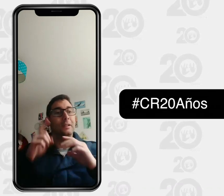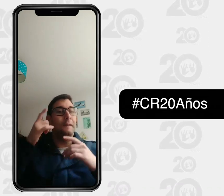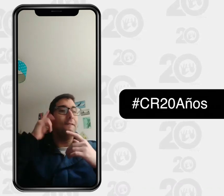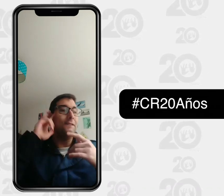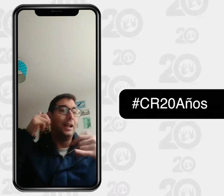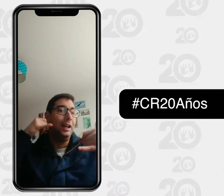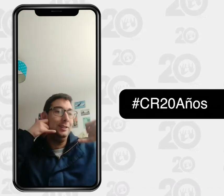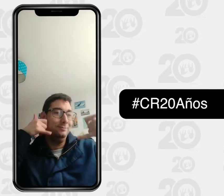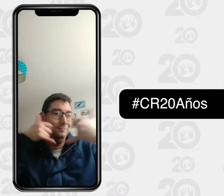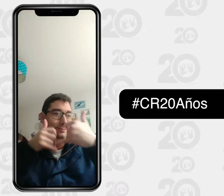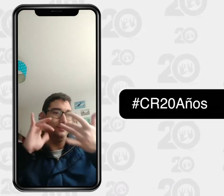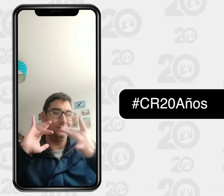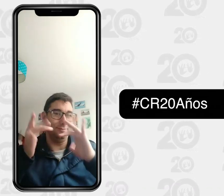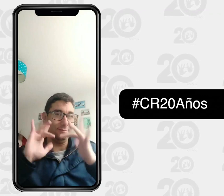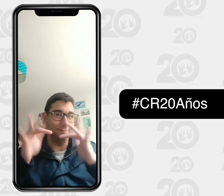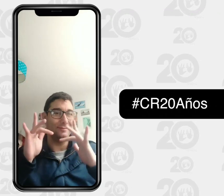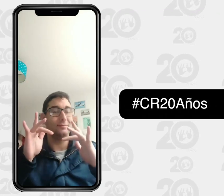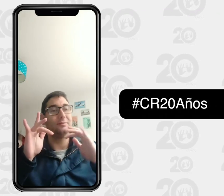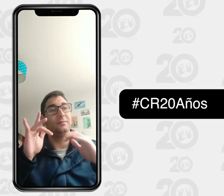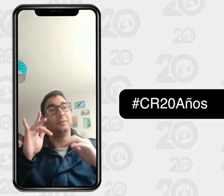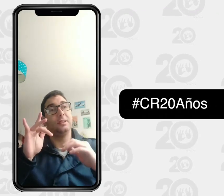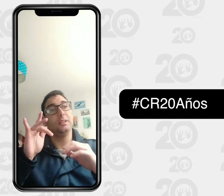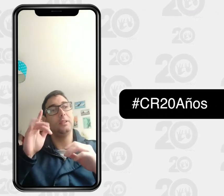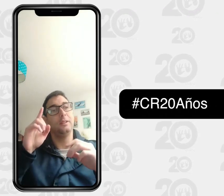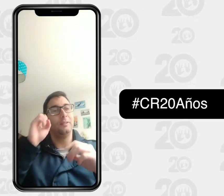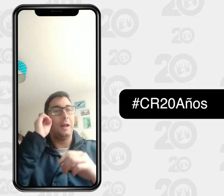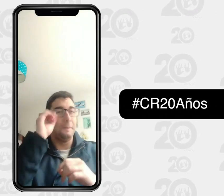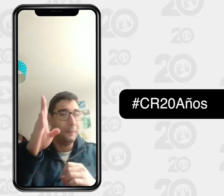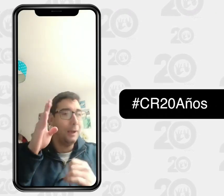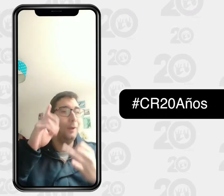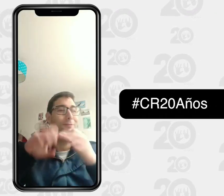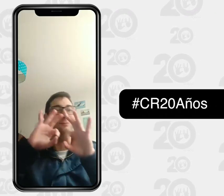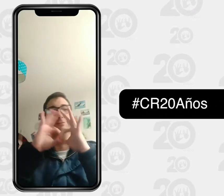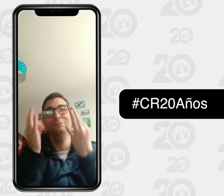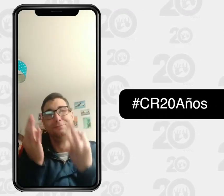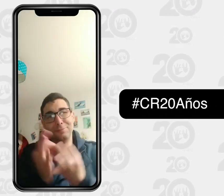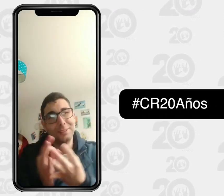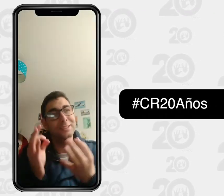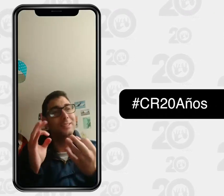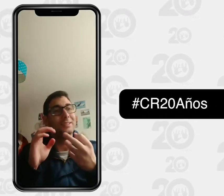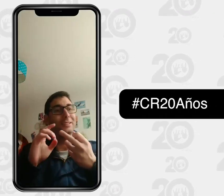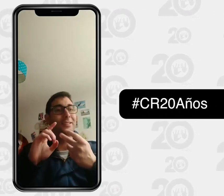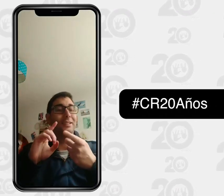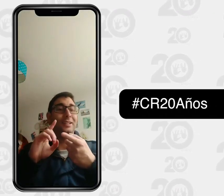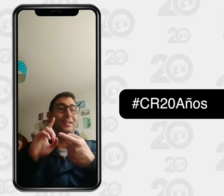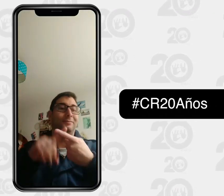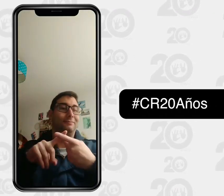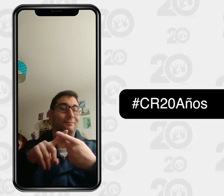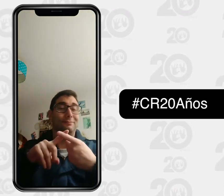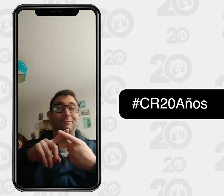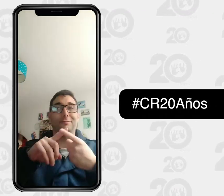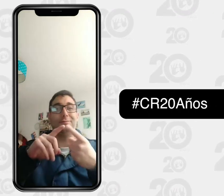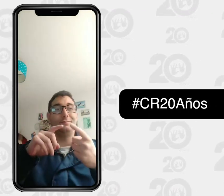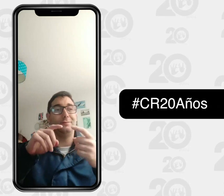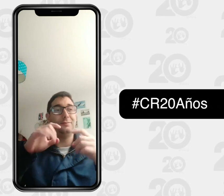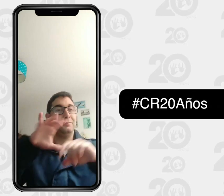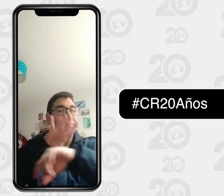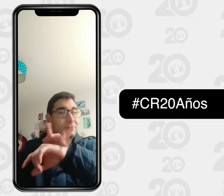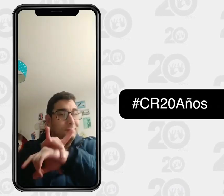de las llamadas del Centro de Relevo, por ejemplo, a bancos, a familiares, a temas médicos para solicitar